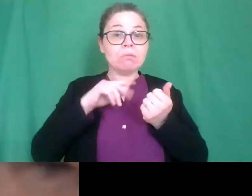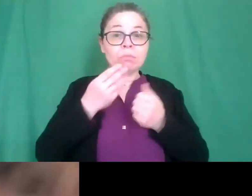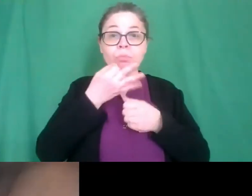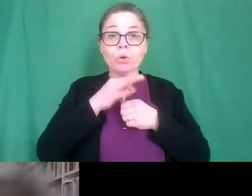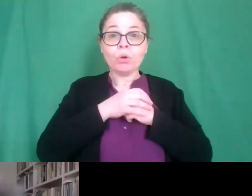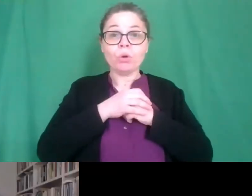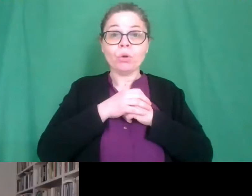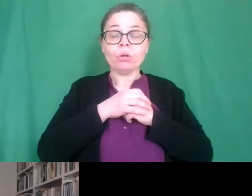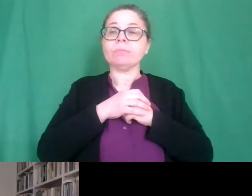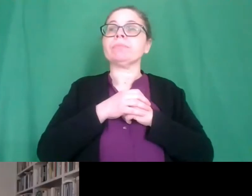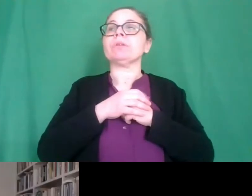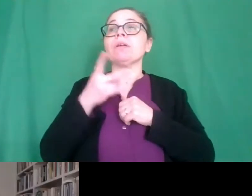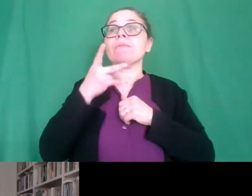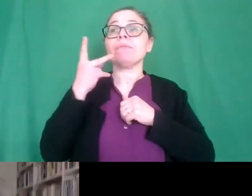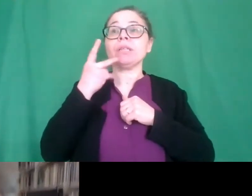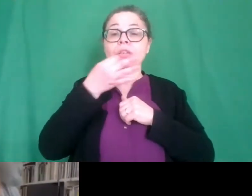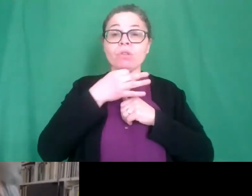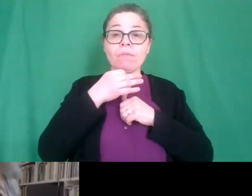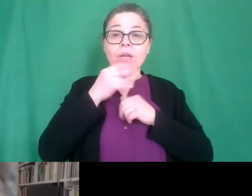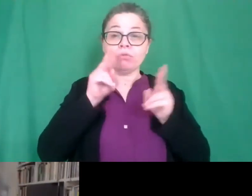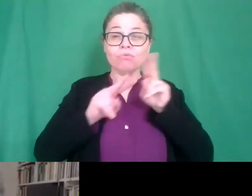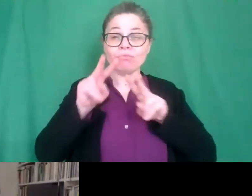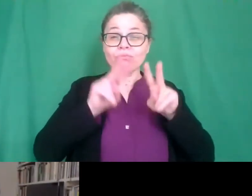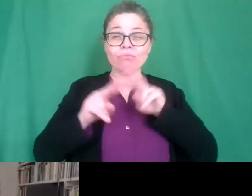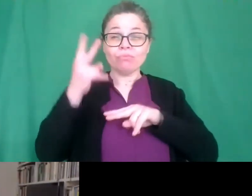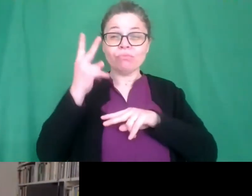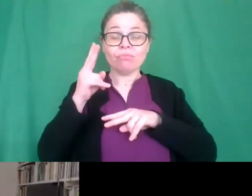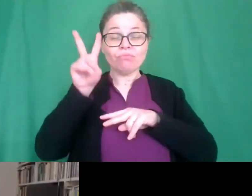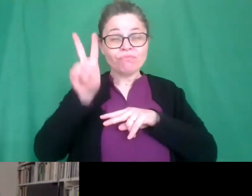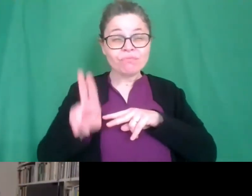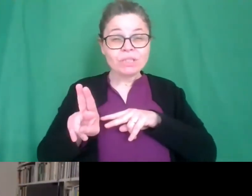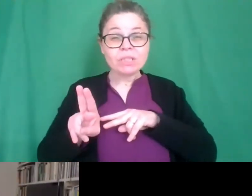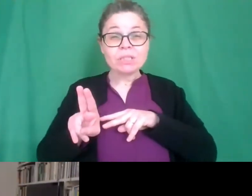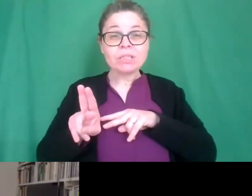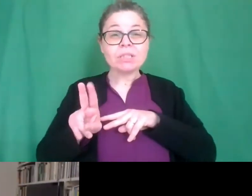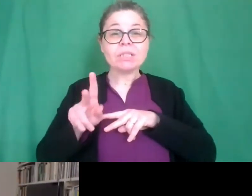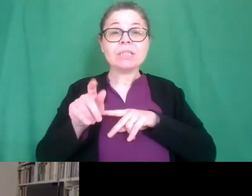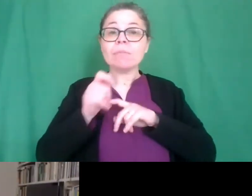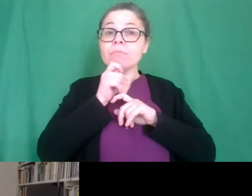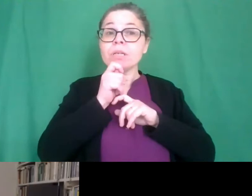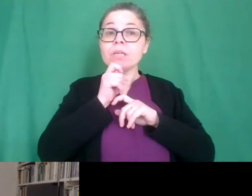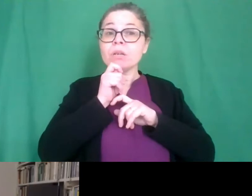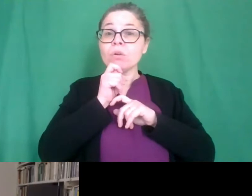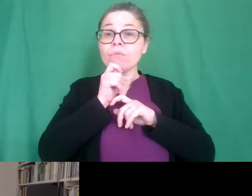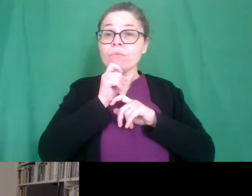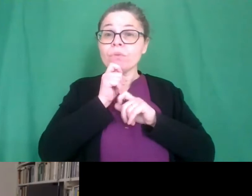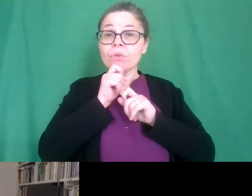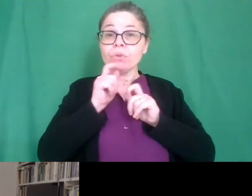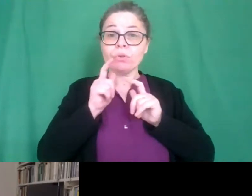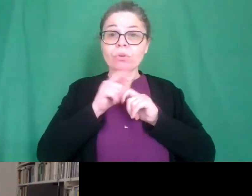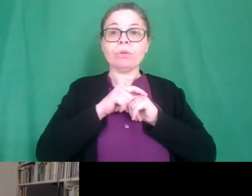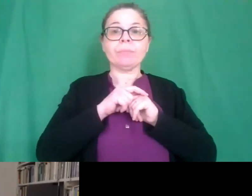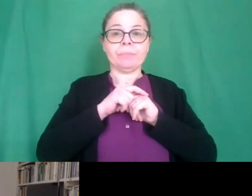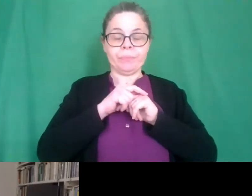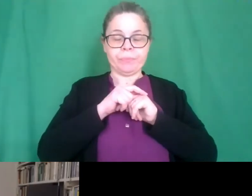Federica riesci a trovarla? Virginia se prendi il microfono lo apri? Ho fatto,